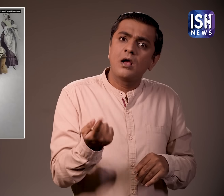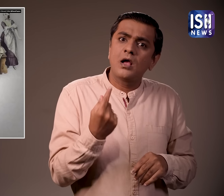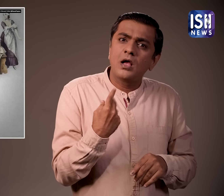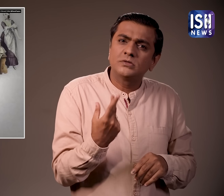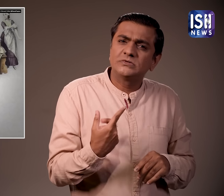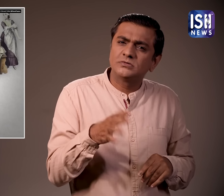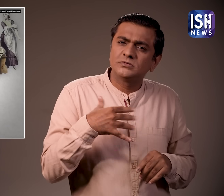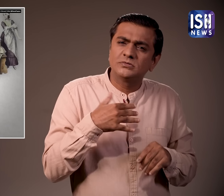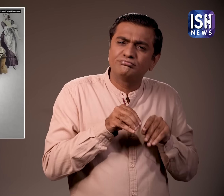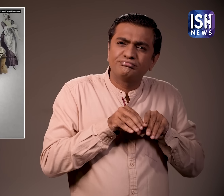शुरू किया